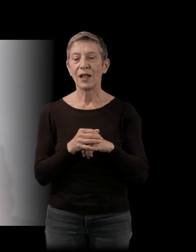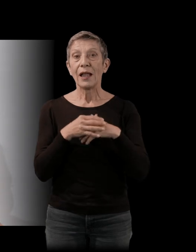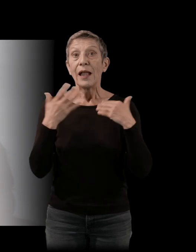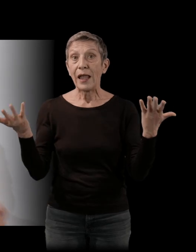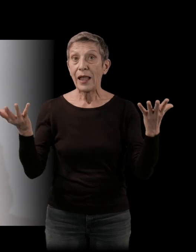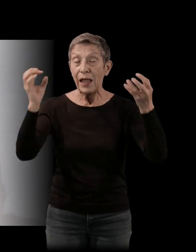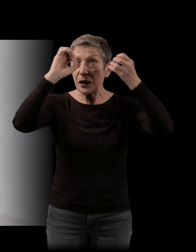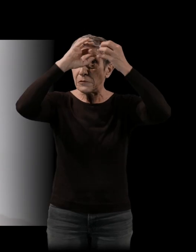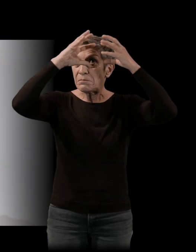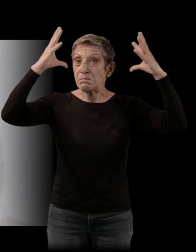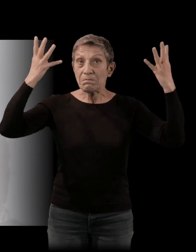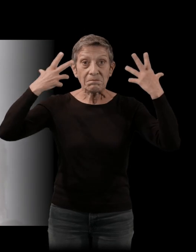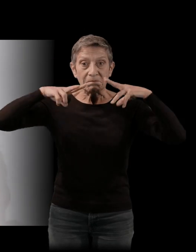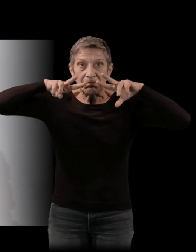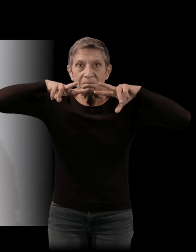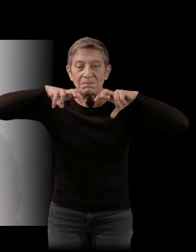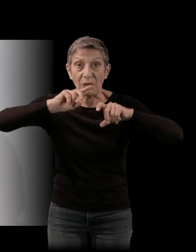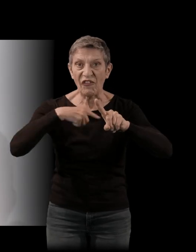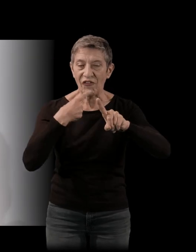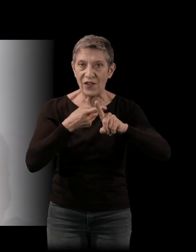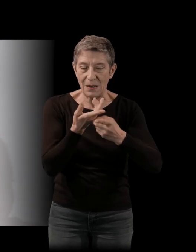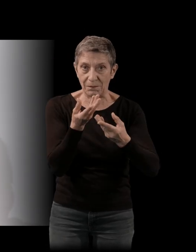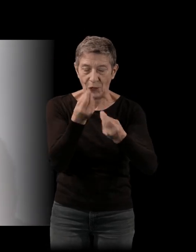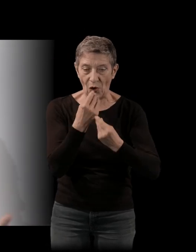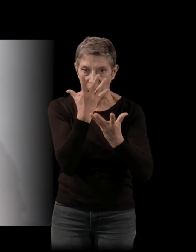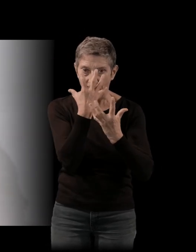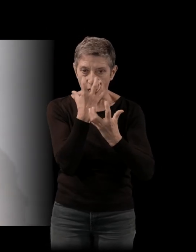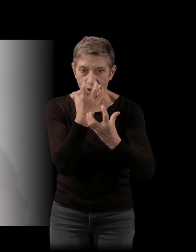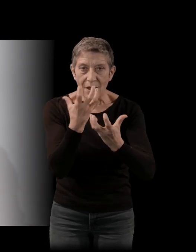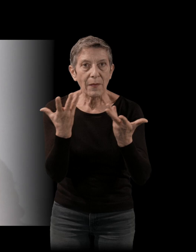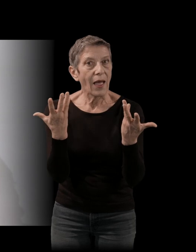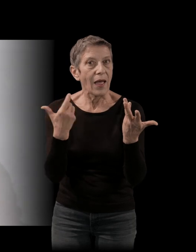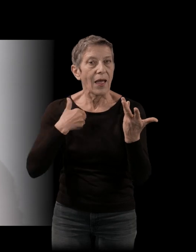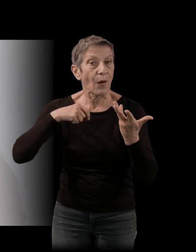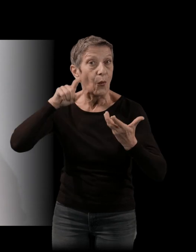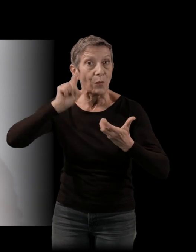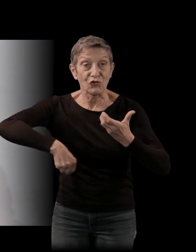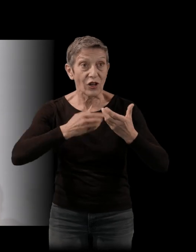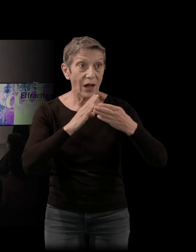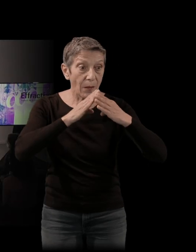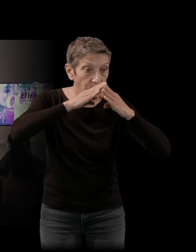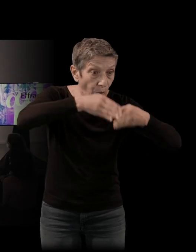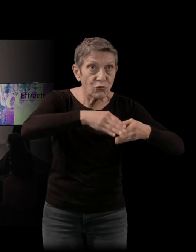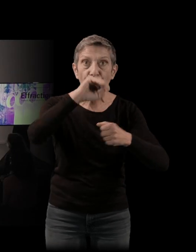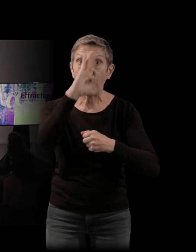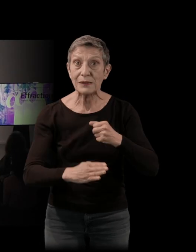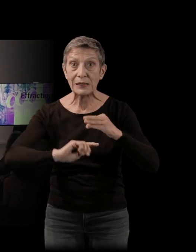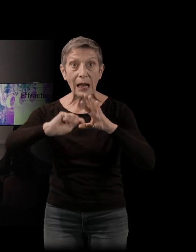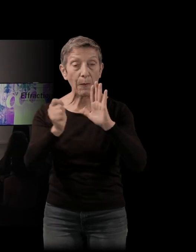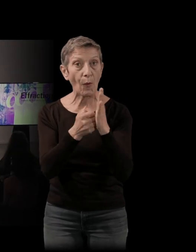en étant un peu tiré par la main par le film lui-même, il a fallu que j'entre dans le Brésil de cette époque. Et qu'est-ce que ça m'évoquait aussi, ce Brésil ? Qu-ce